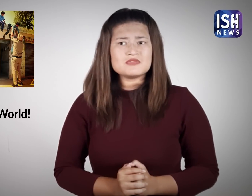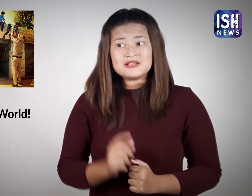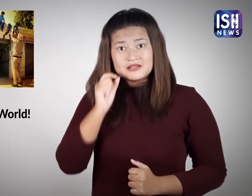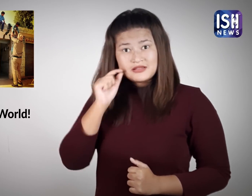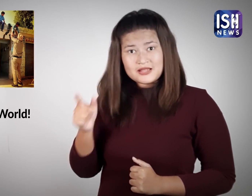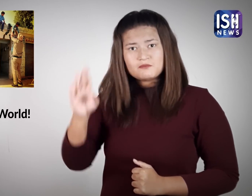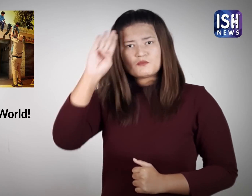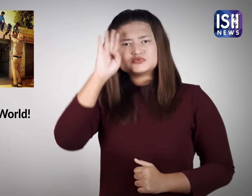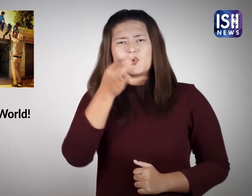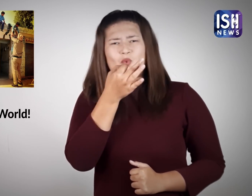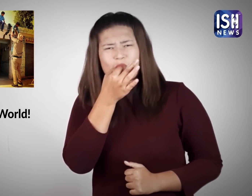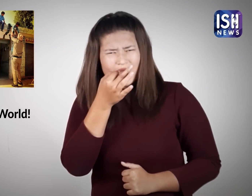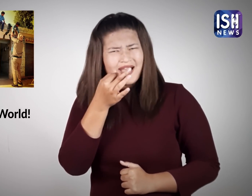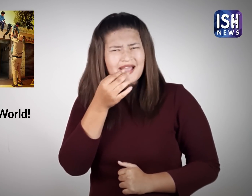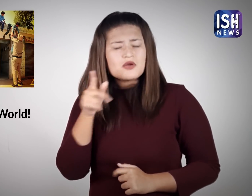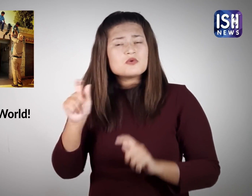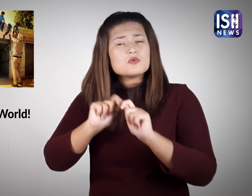सिंग दो तशकों से पुलिस बल में है